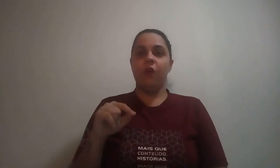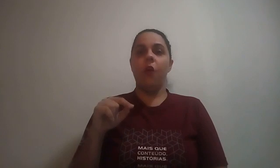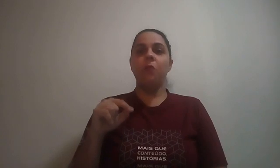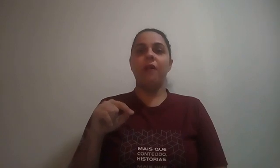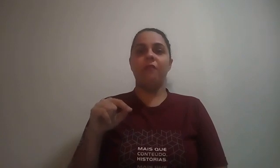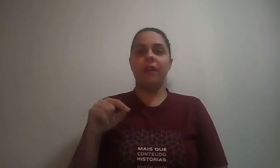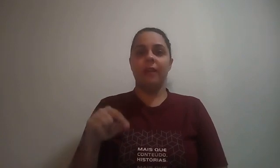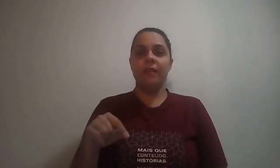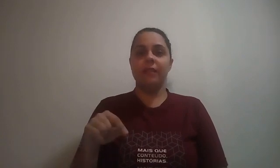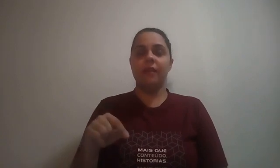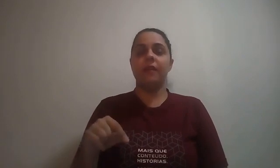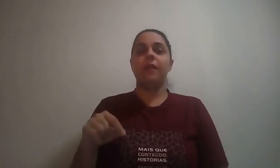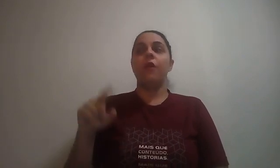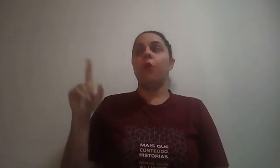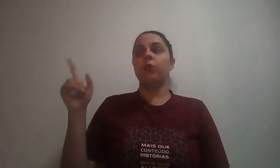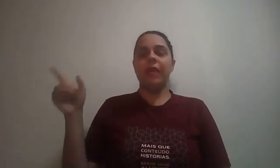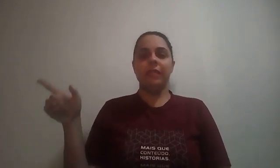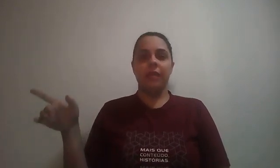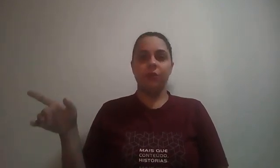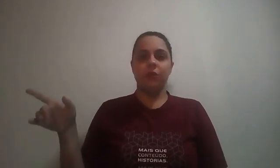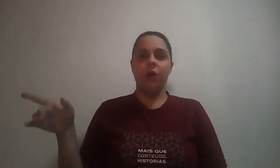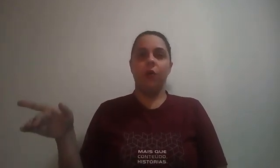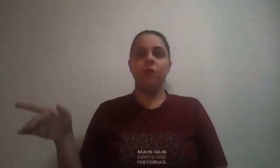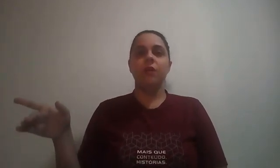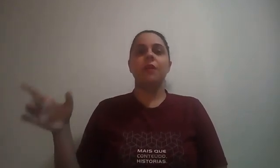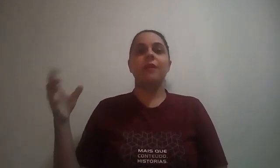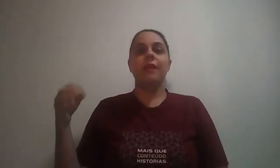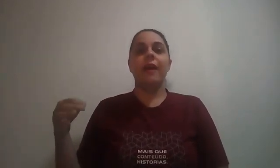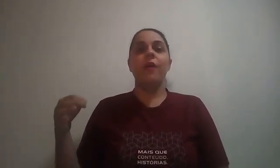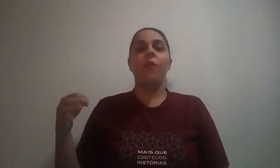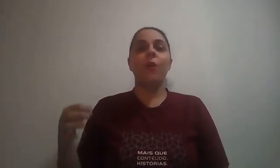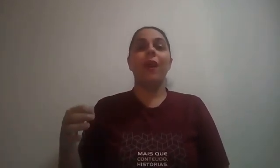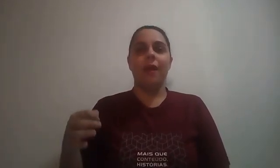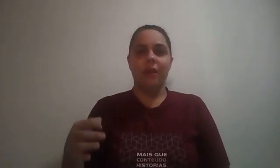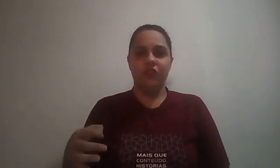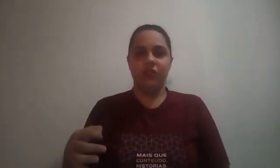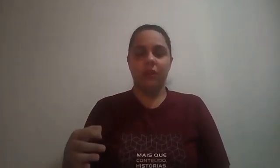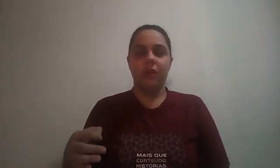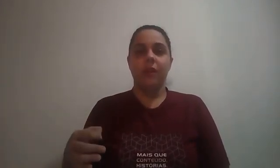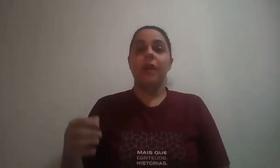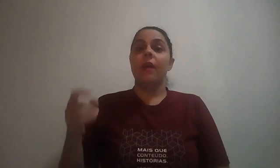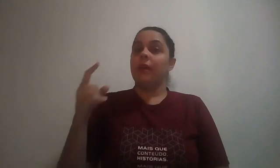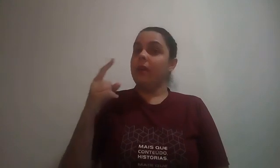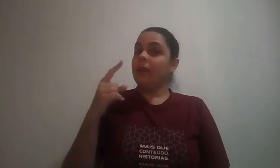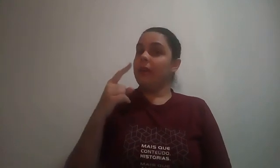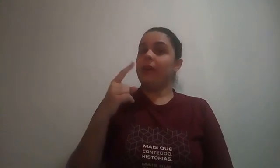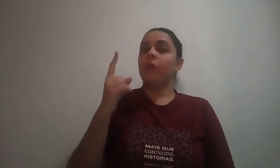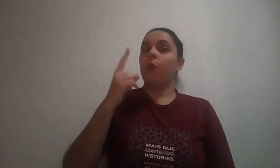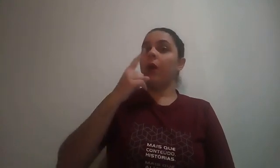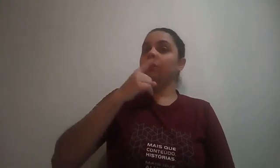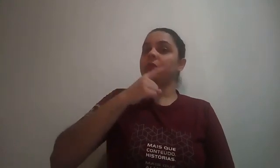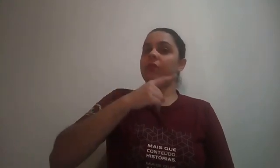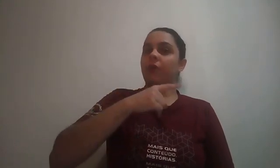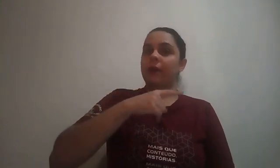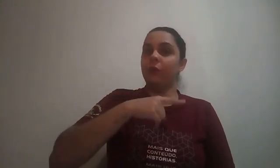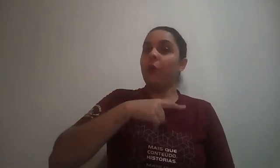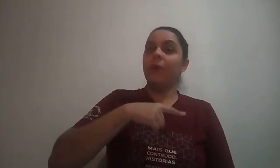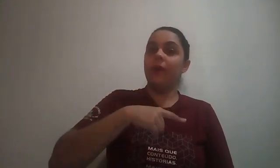como referência o nascer do Sol, que é o Leste. E quando o Sol vai dormir,